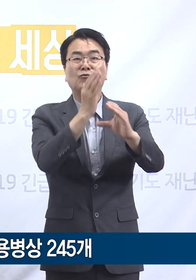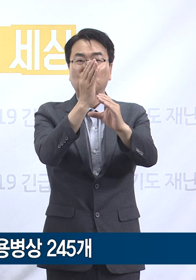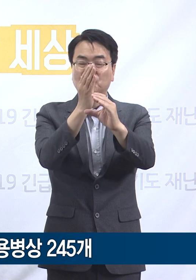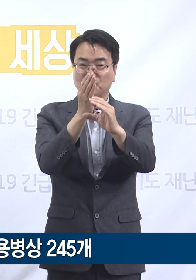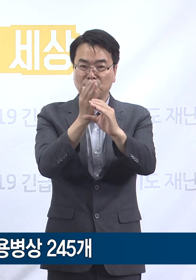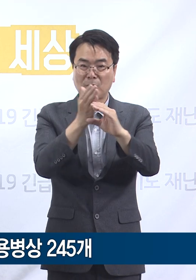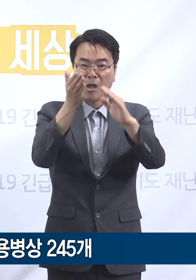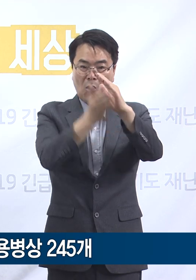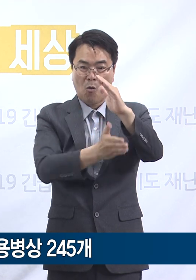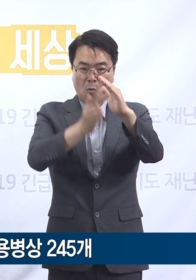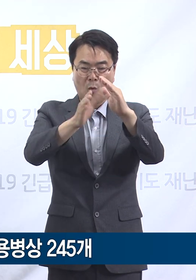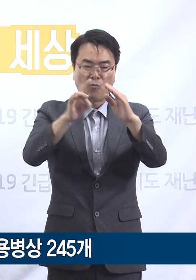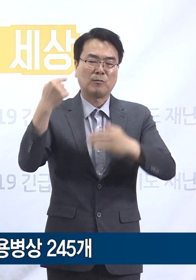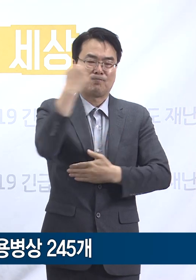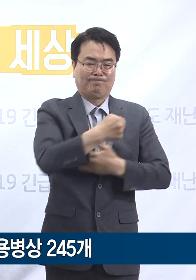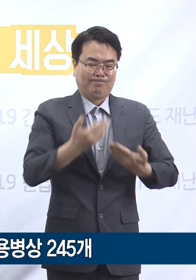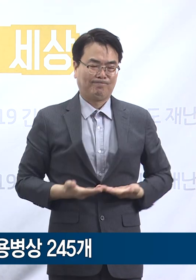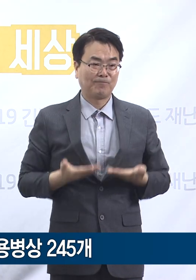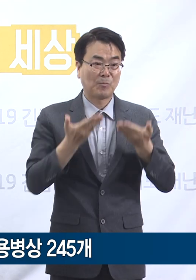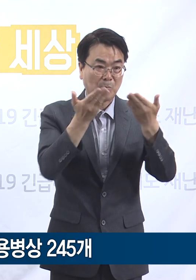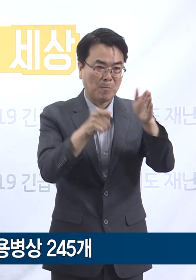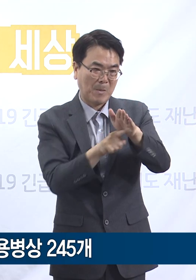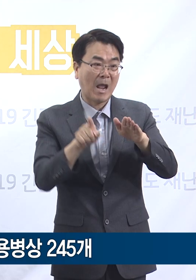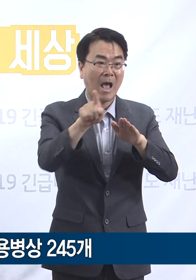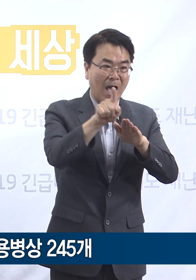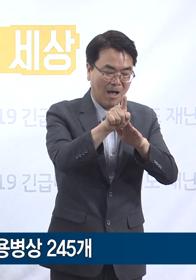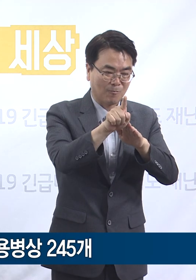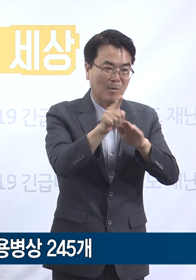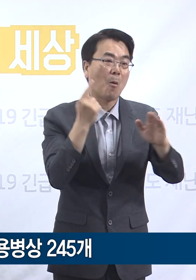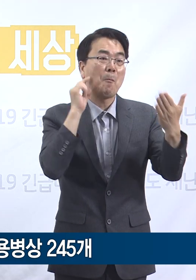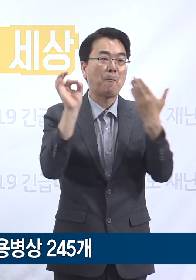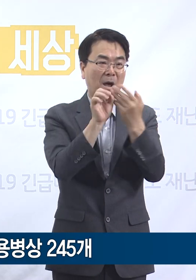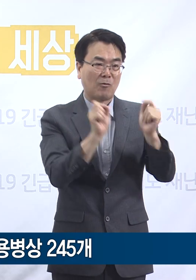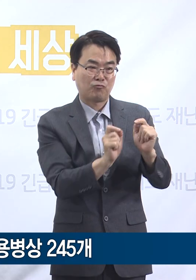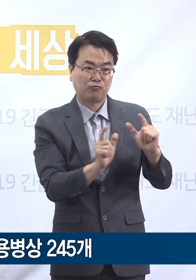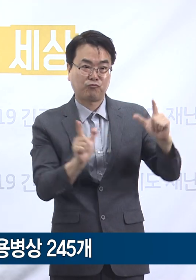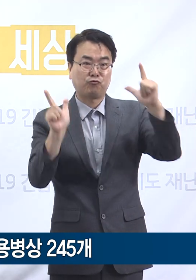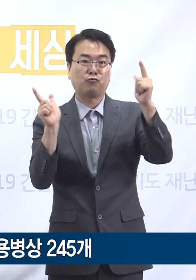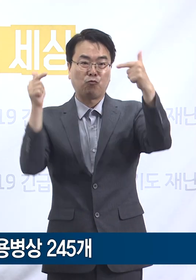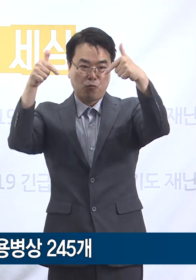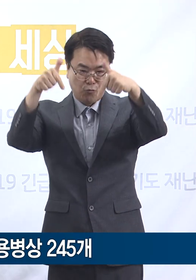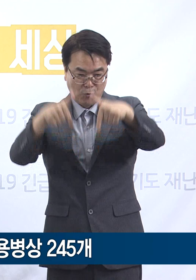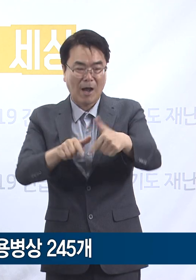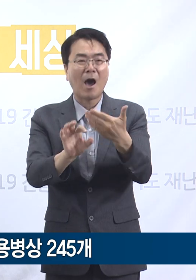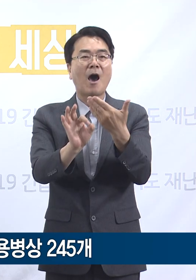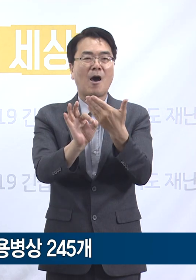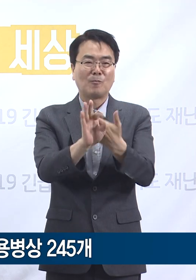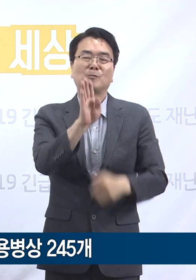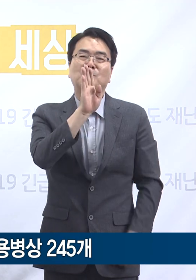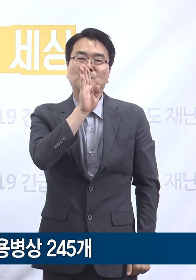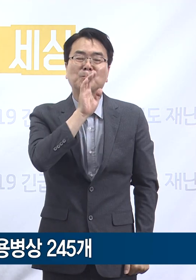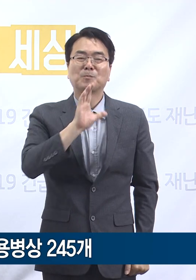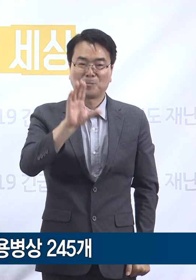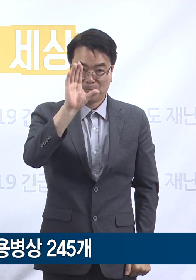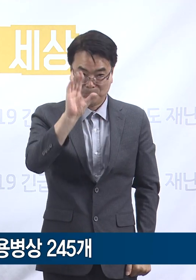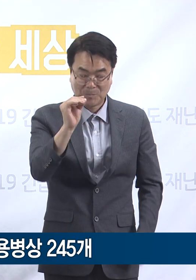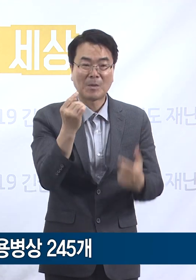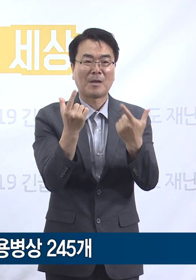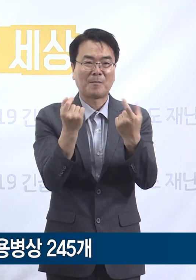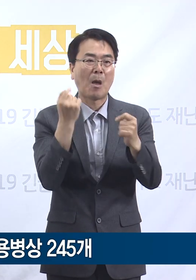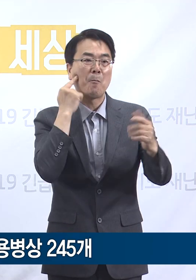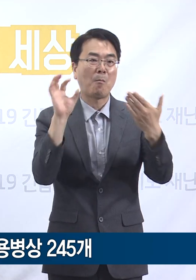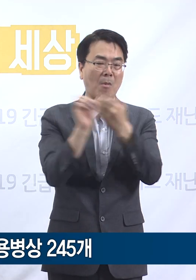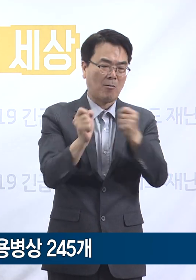공공부분이 먼저 헌신하고 있으며 특히 유행이 소강상태일 때에는 당연히 그렇게 운영합니다. 유행이